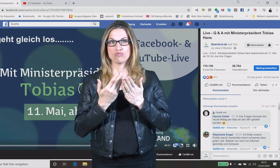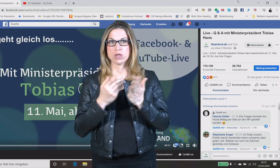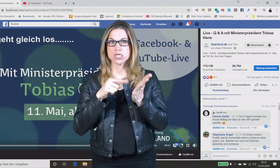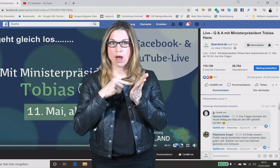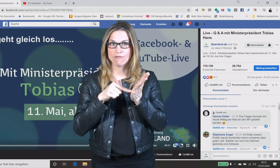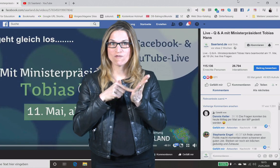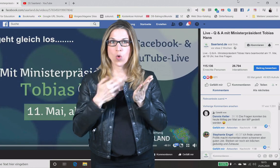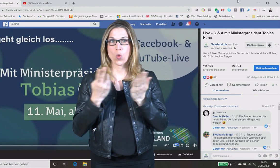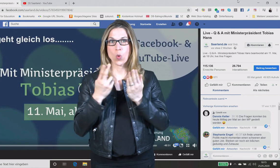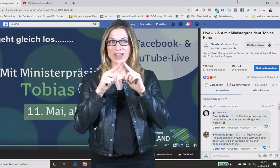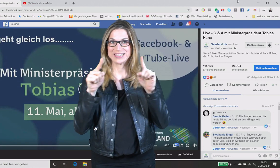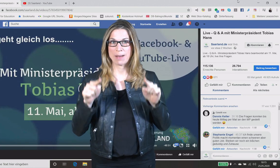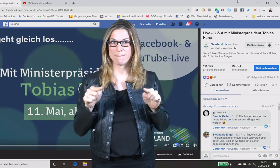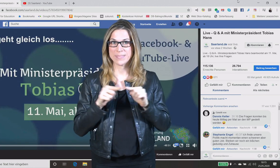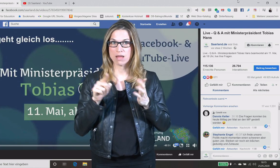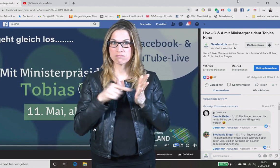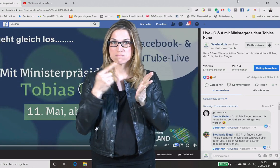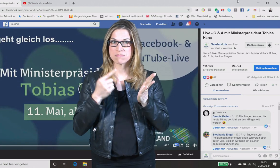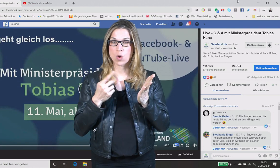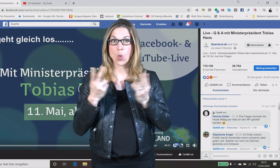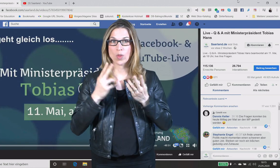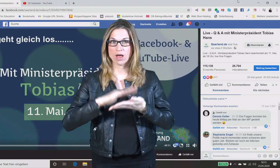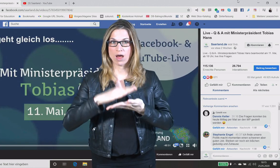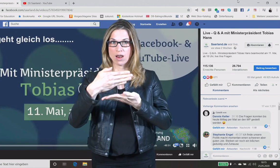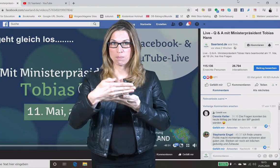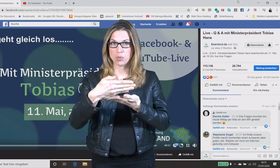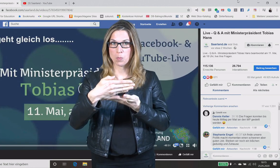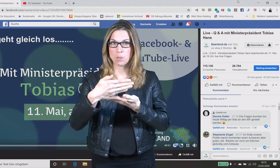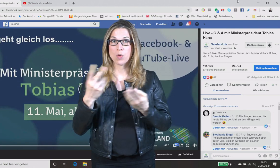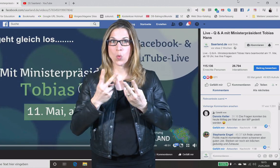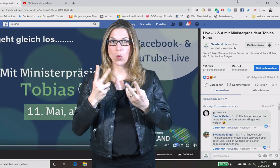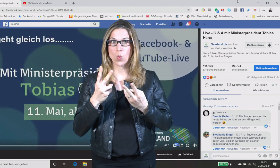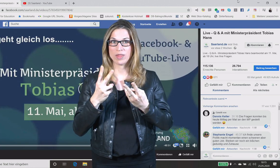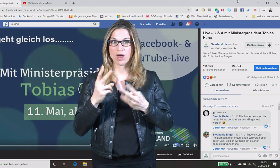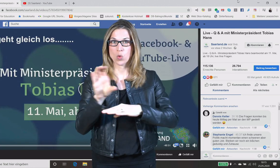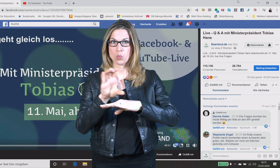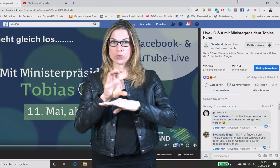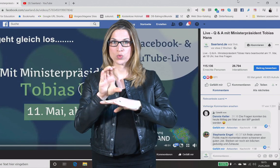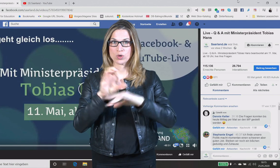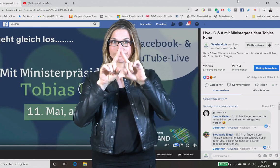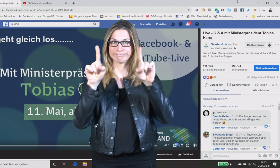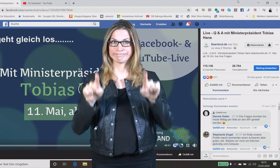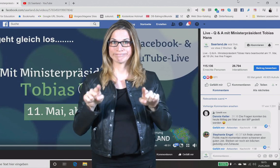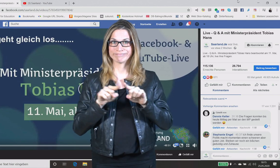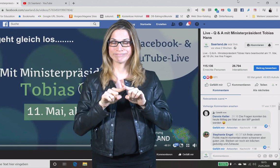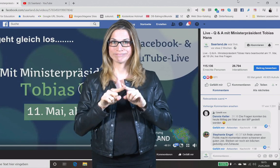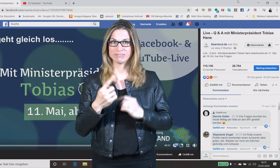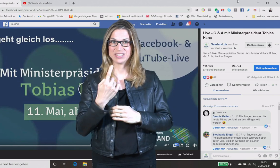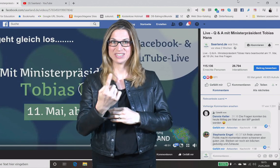es das Tablet, sei es das Notebook oder der PC. Und irgendwie ist das alles nicht so,